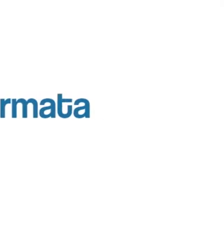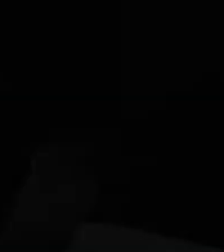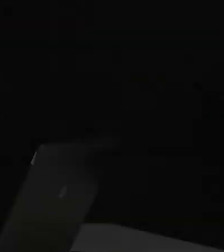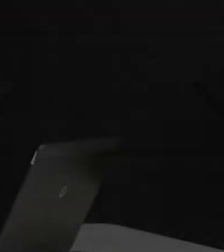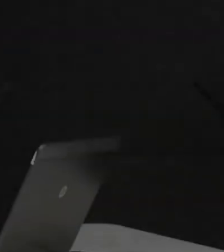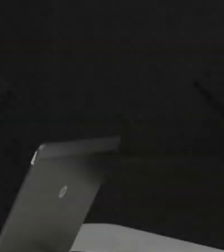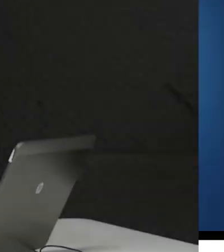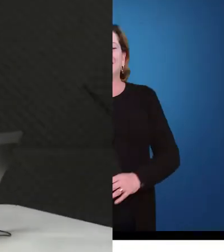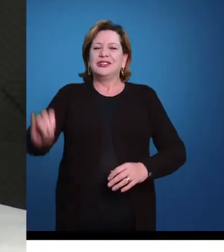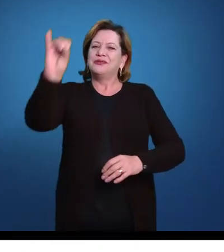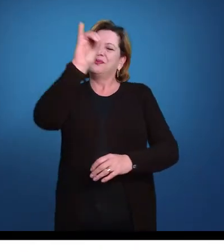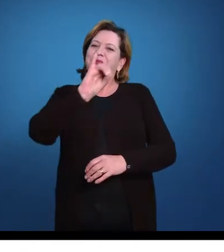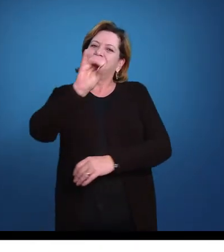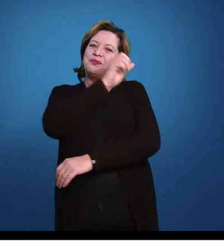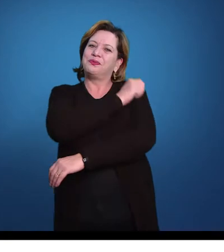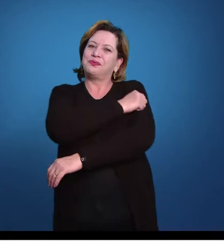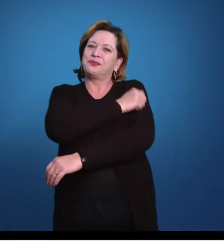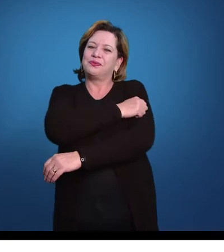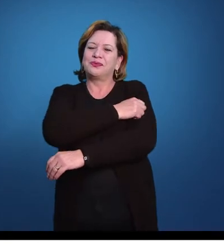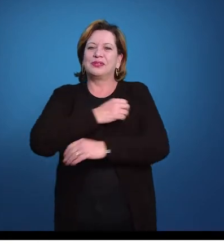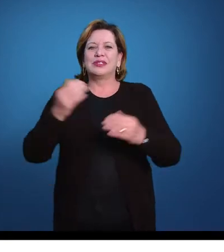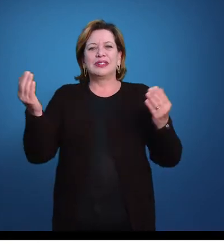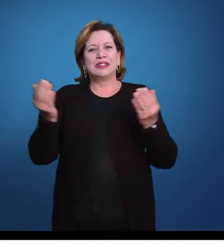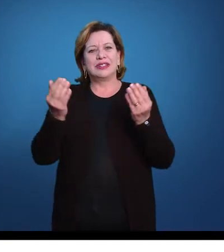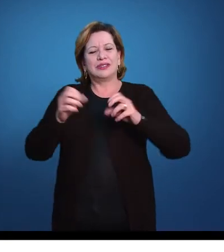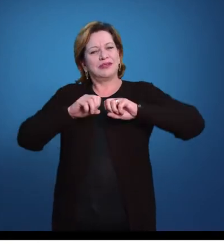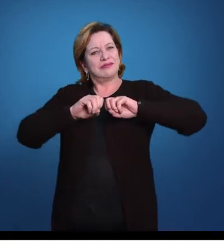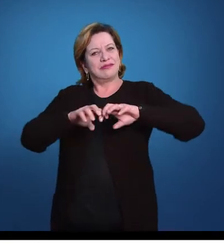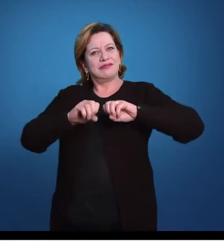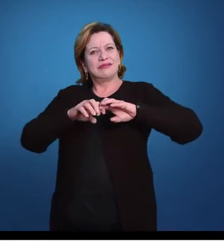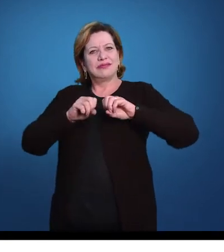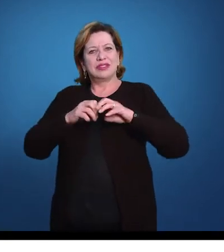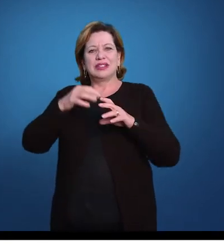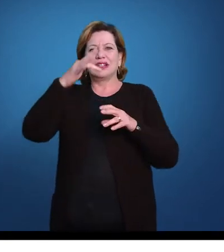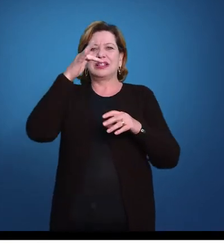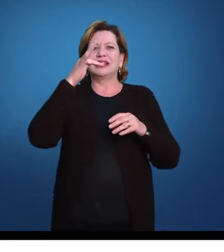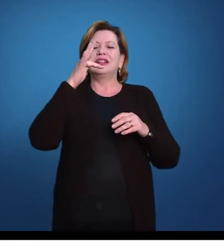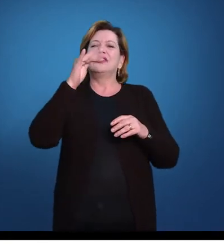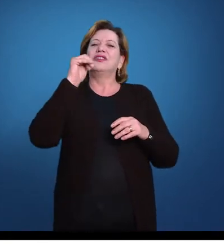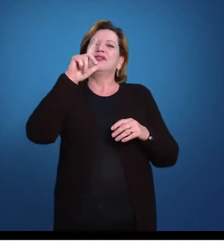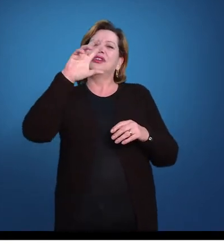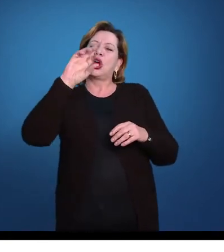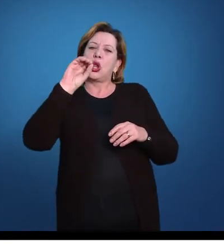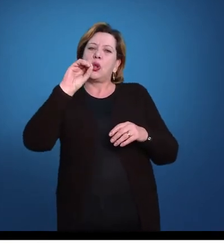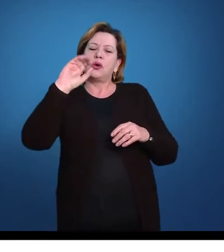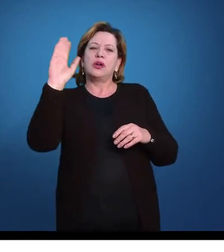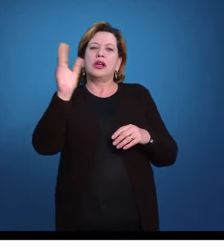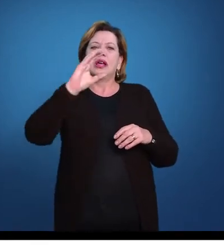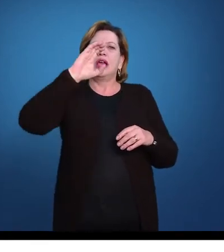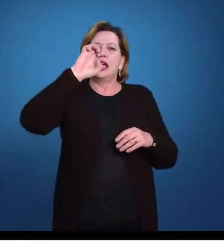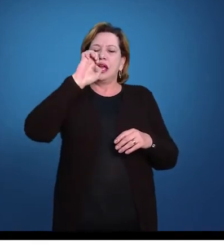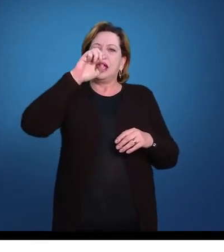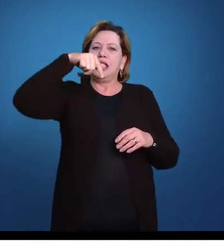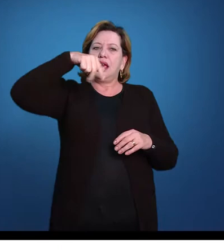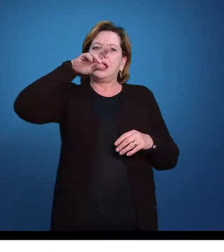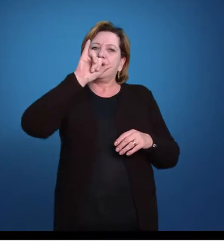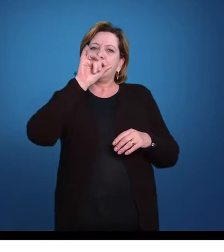Olá alunos, agora vamos estar falando sobre o filo equinodérmata. Primeiro a gente sempre trabalha o nome